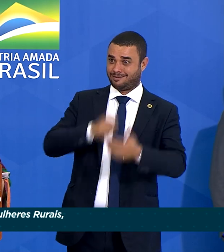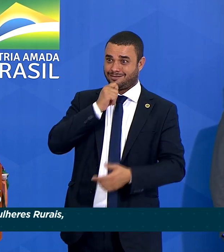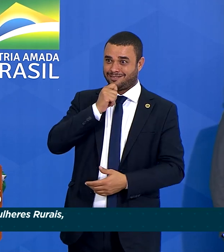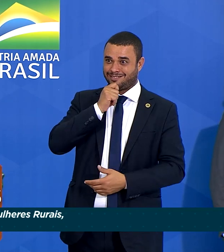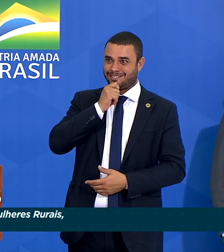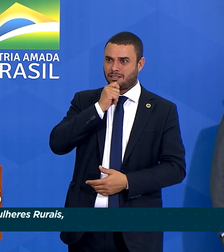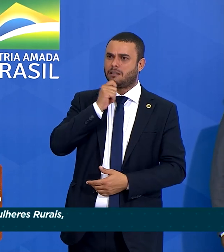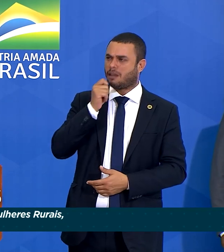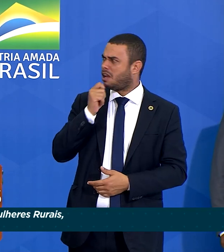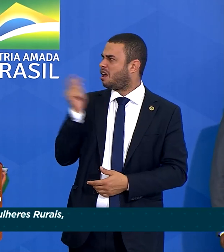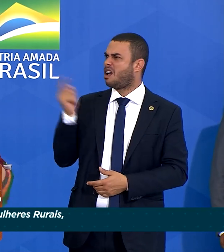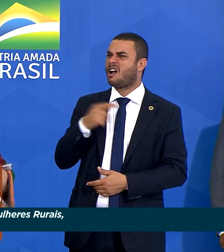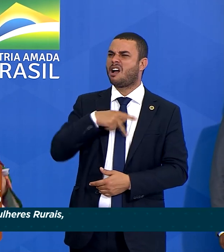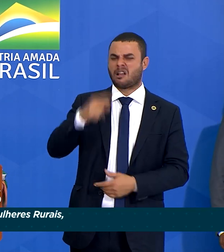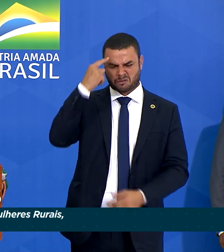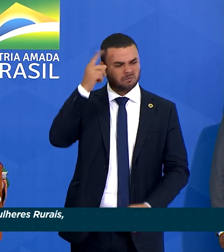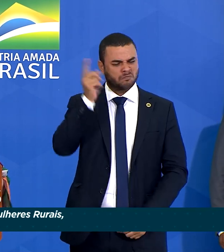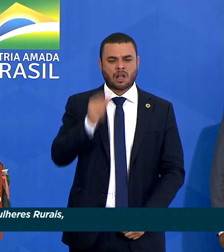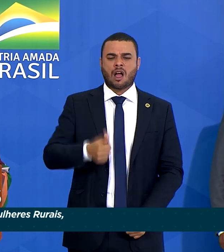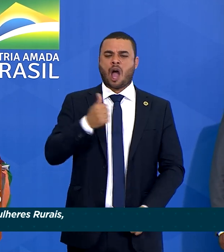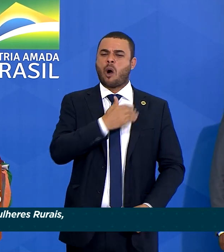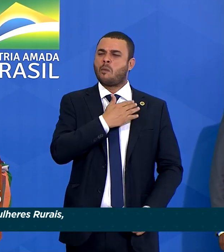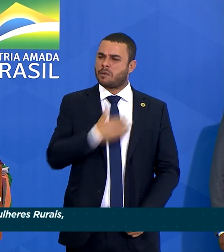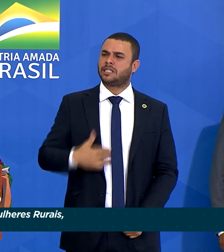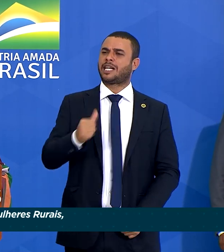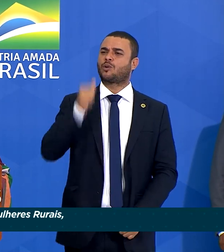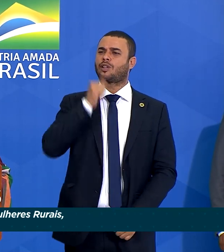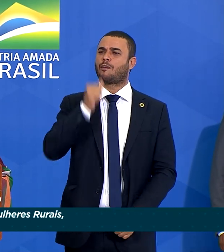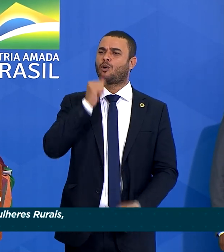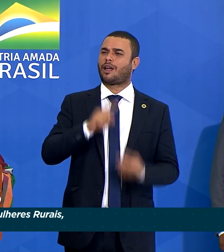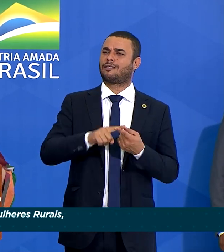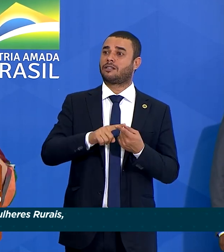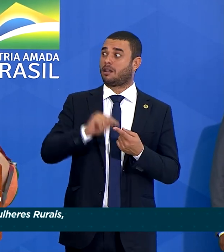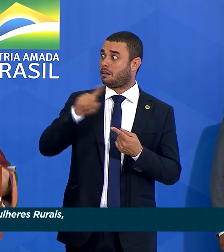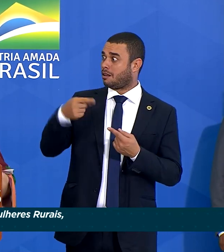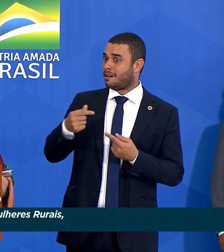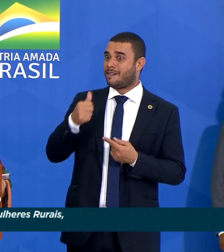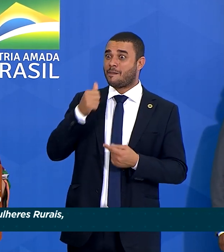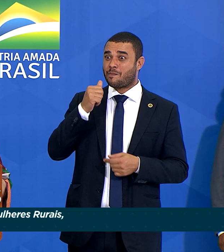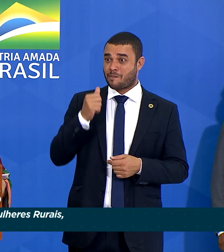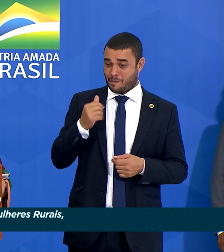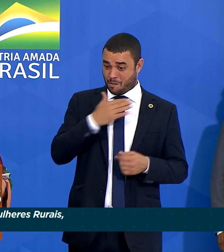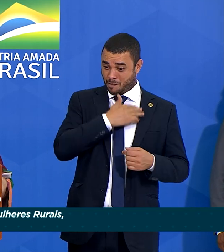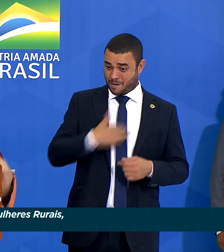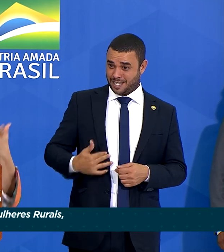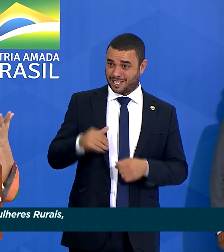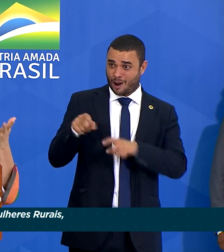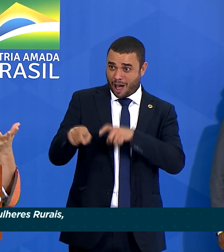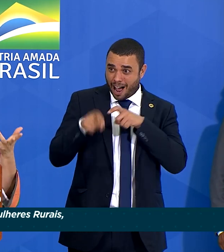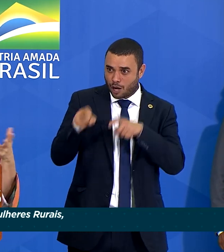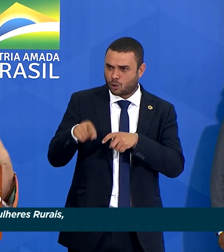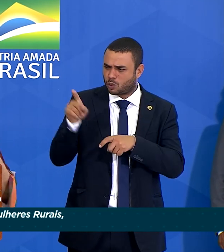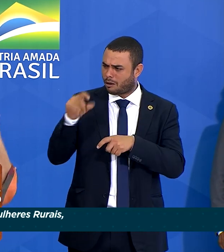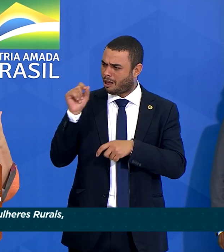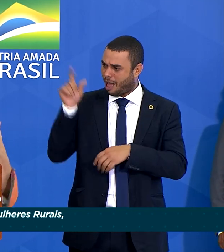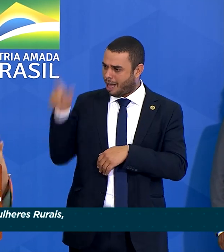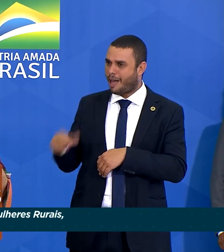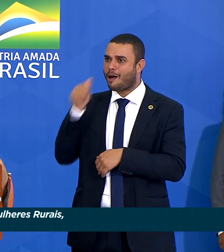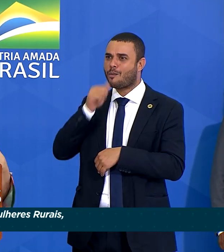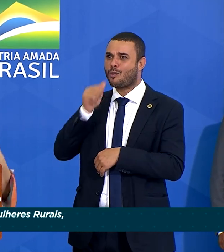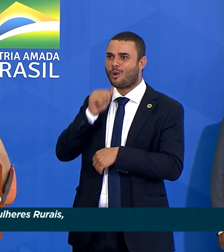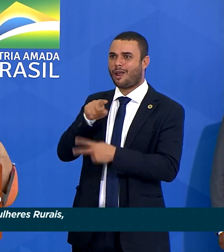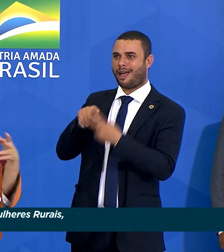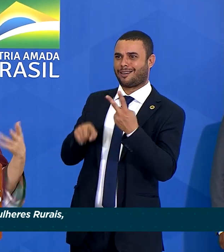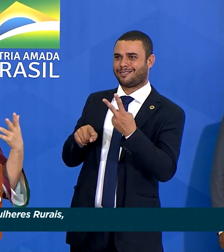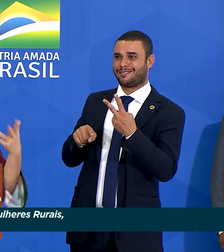Aí o nosso presidente traz para o Ministério da Agricultura uma ministra mulher. E o nosso presidente traz